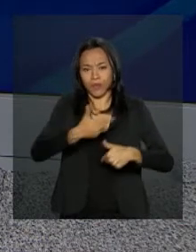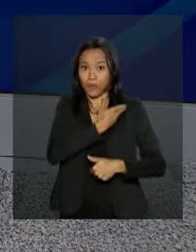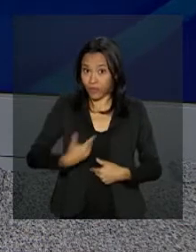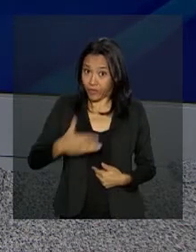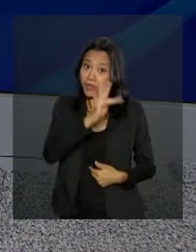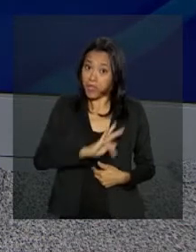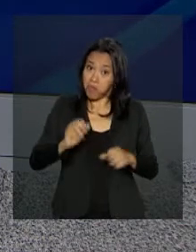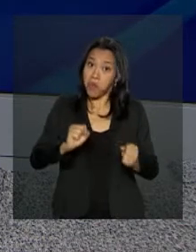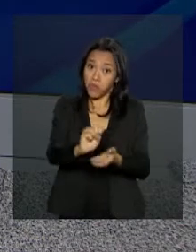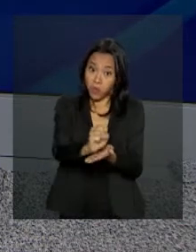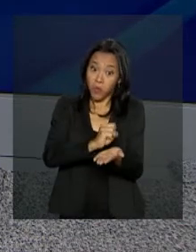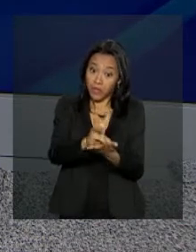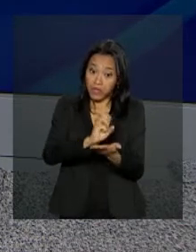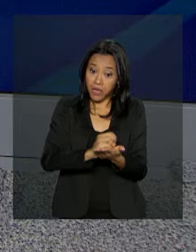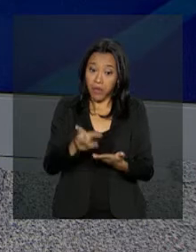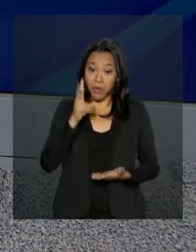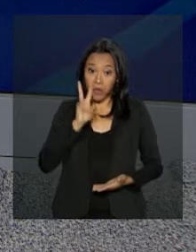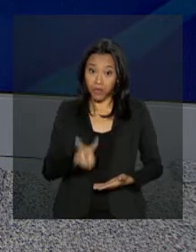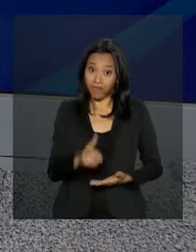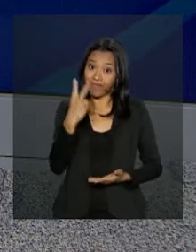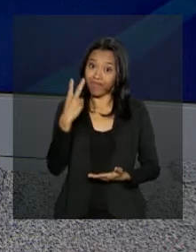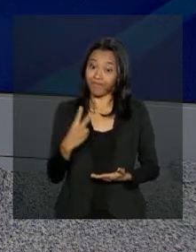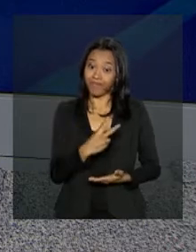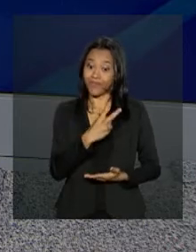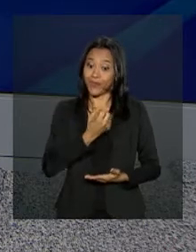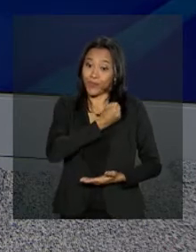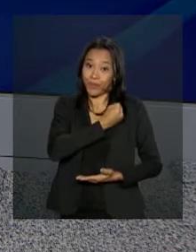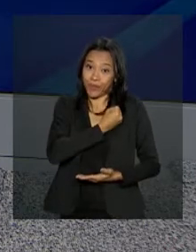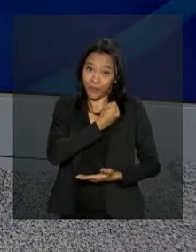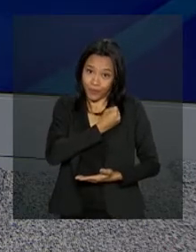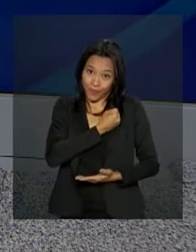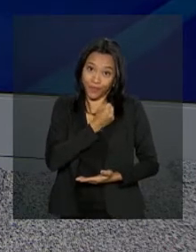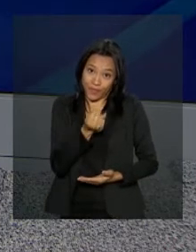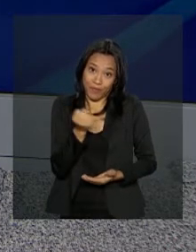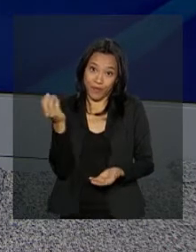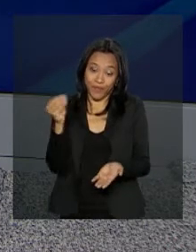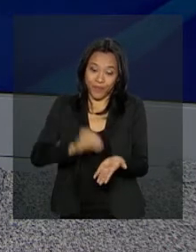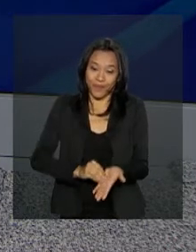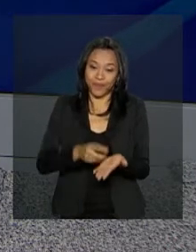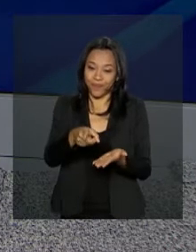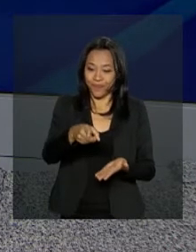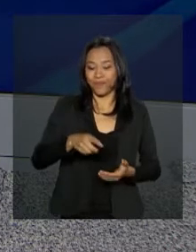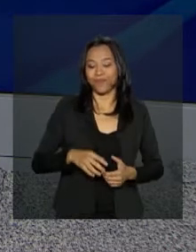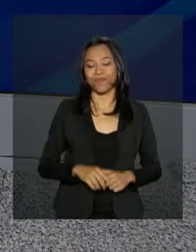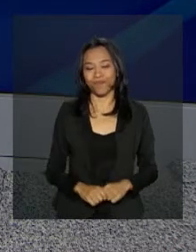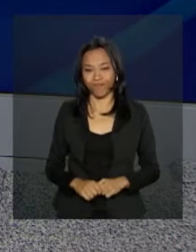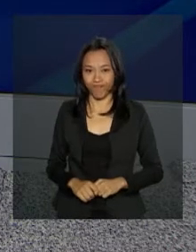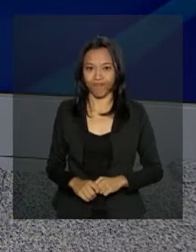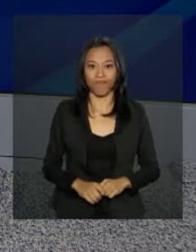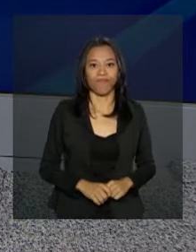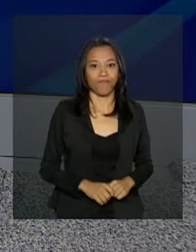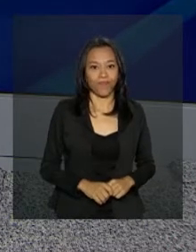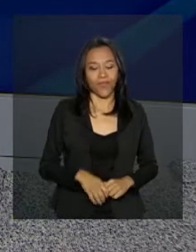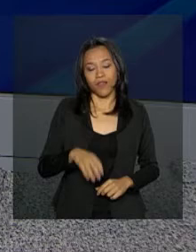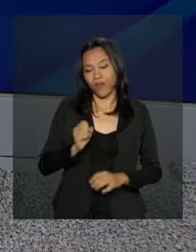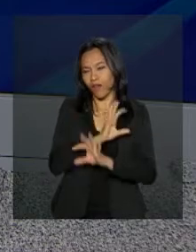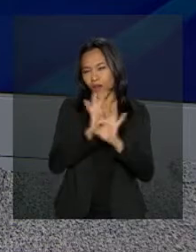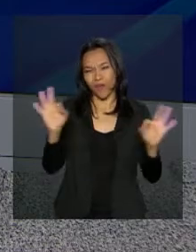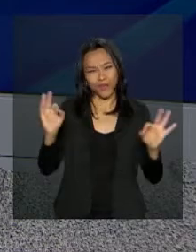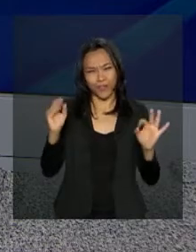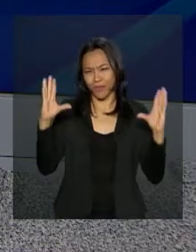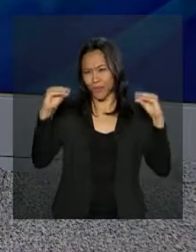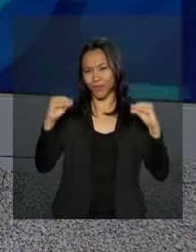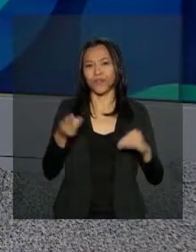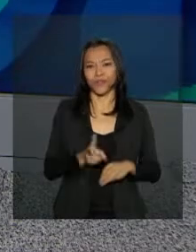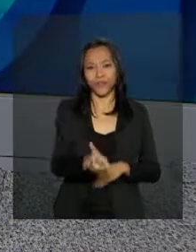para o nosso WhatsApp, neste número aqui, 619-9867-8787. Uma ótima noite para